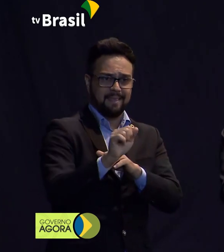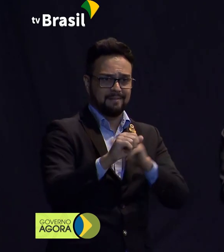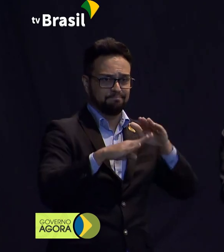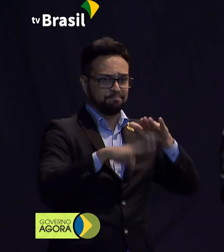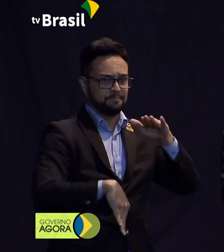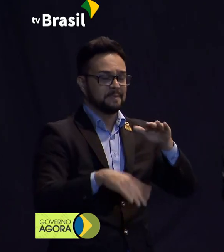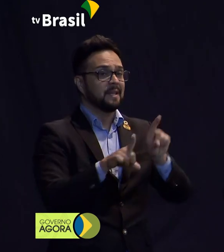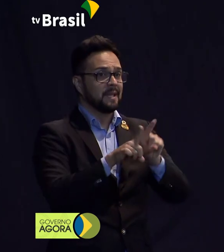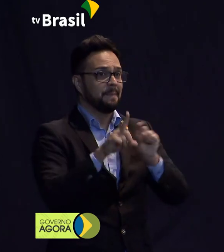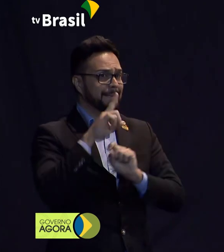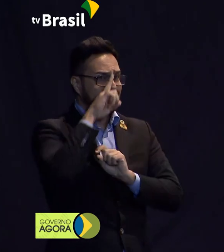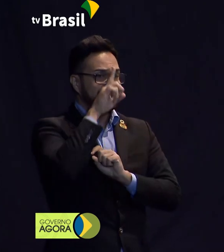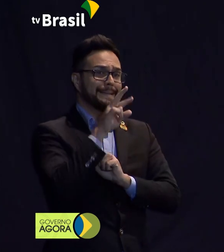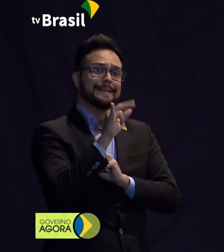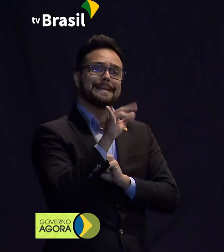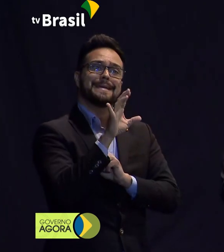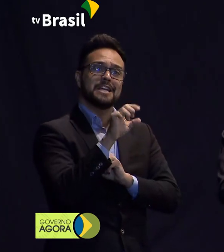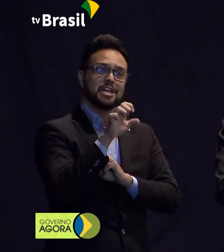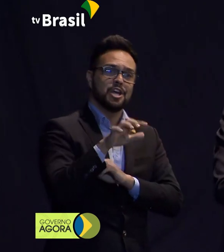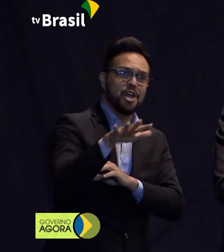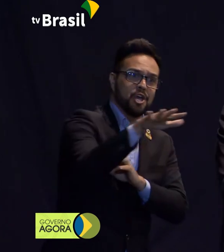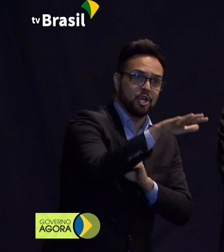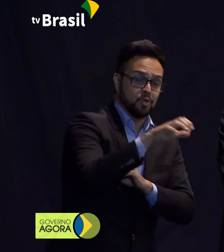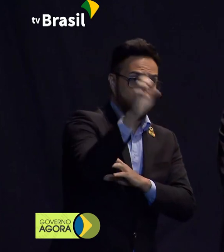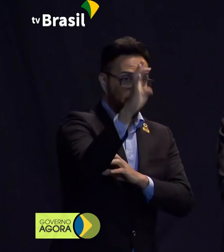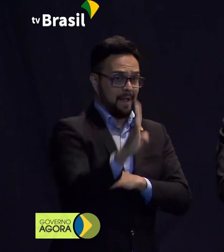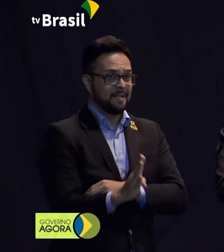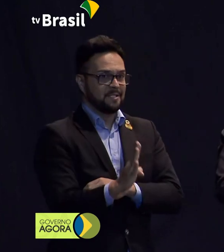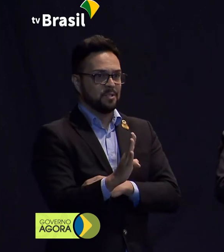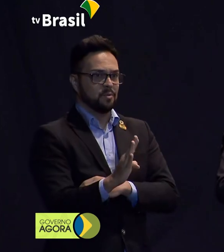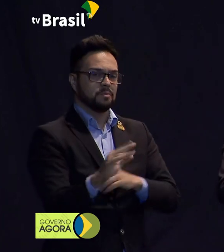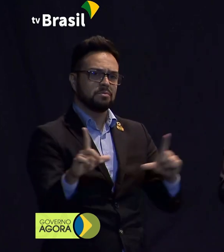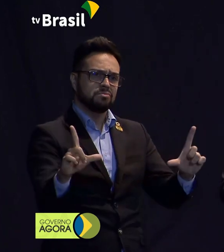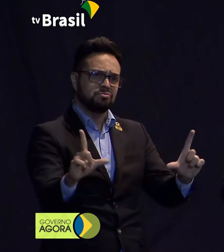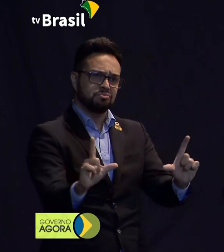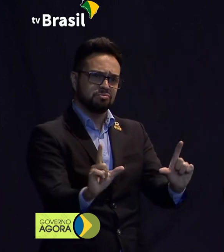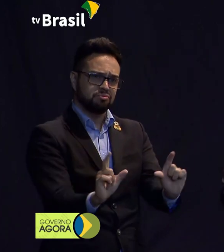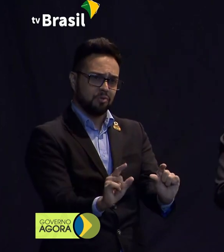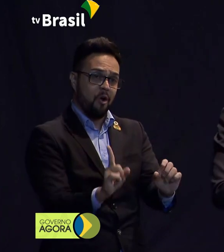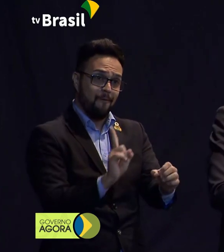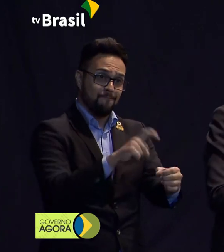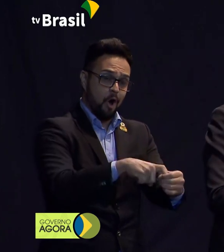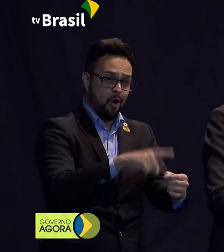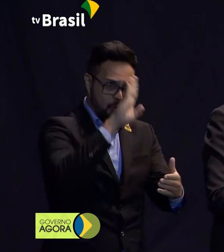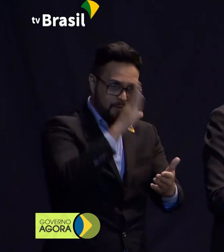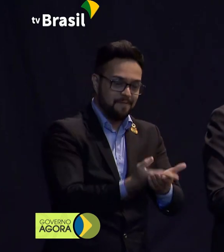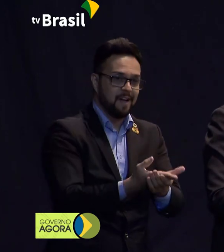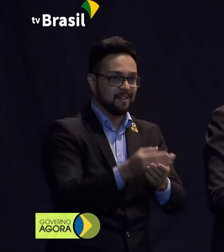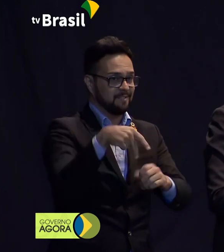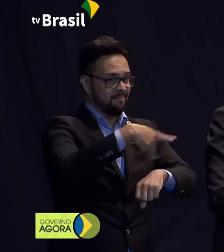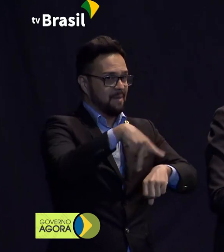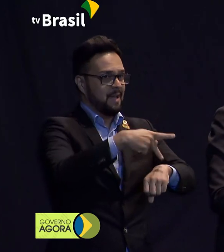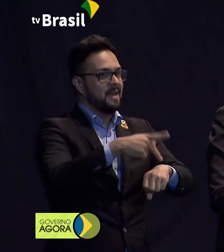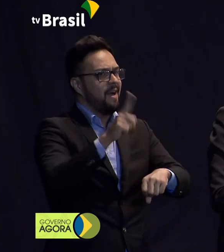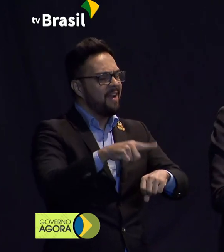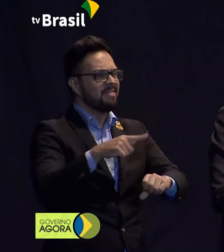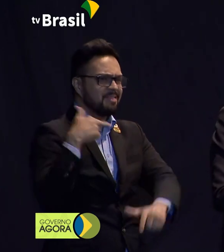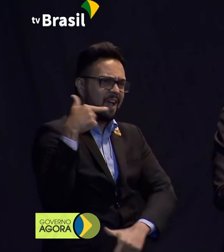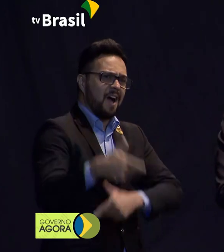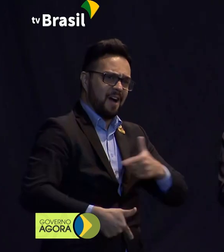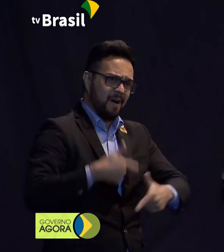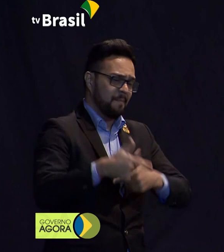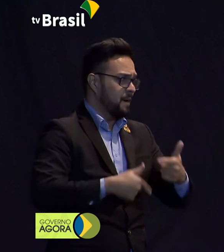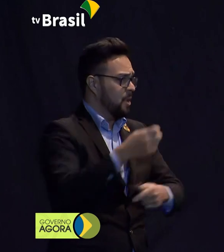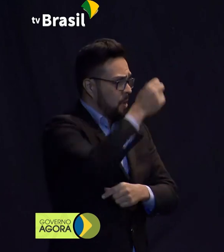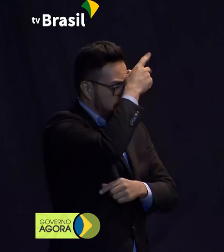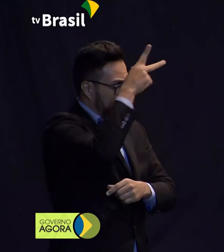diminuindo também, é a volta da confiança em nosso país, fruto de um trabalho, senhor prefeito, como o senhor